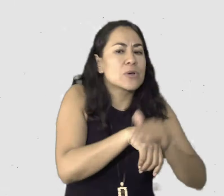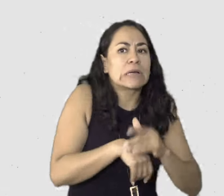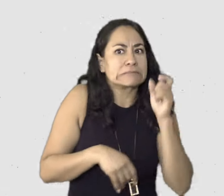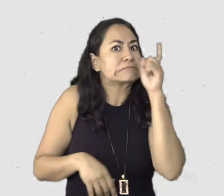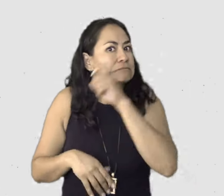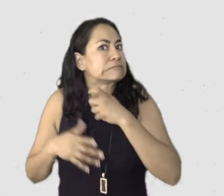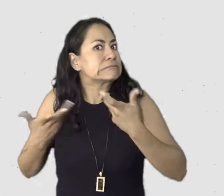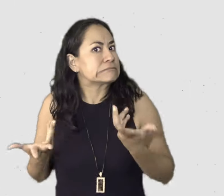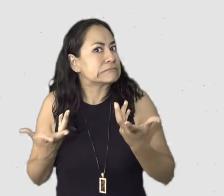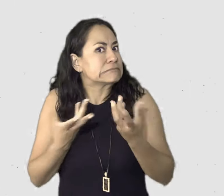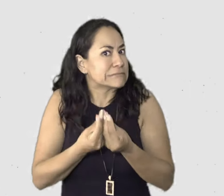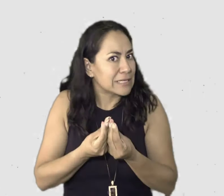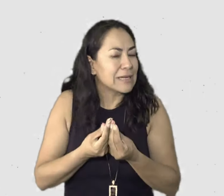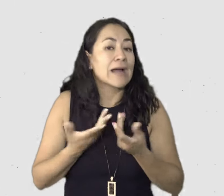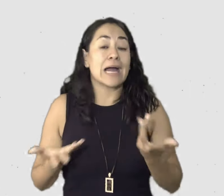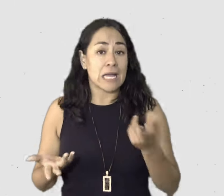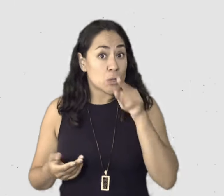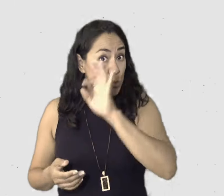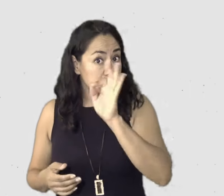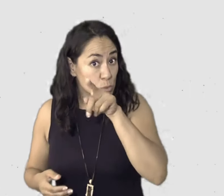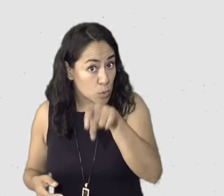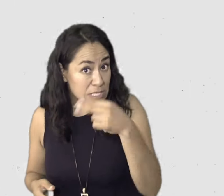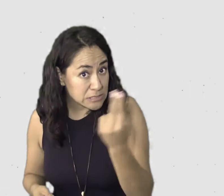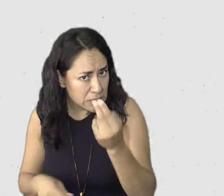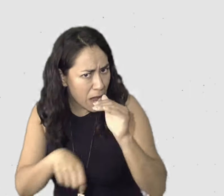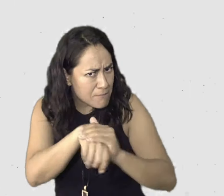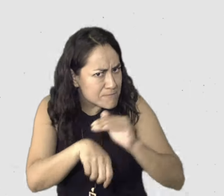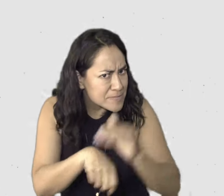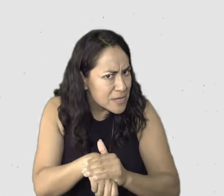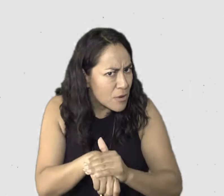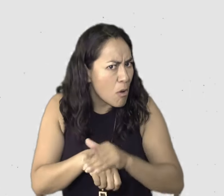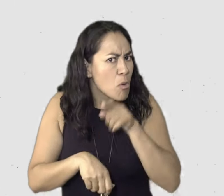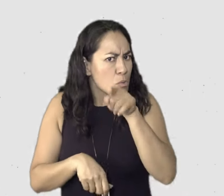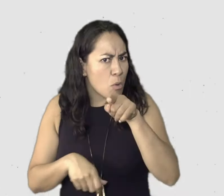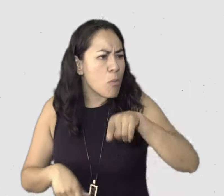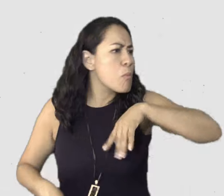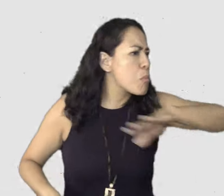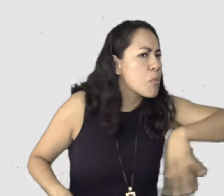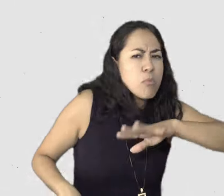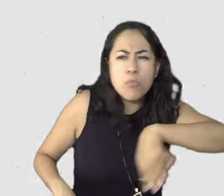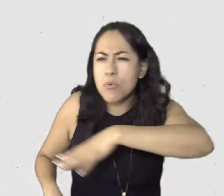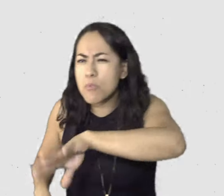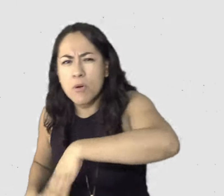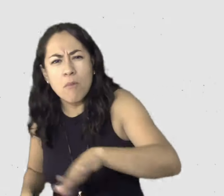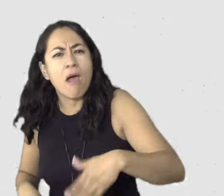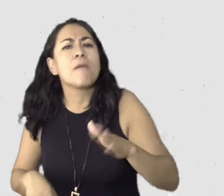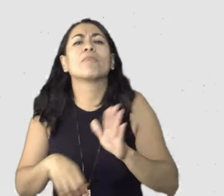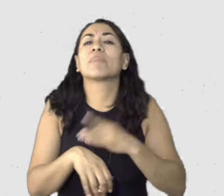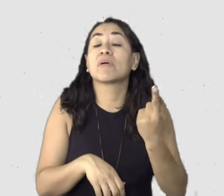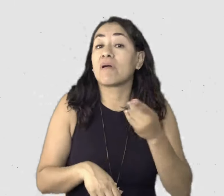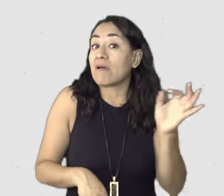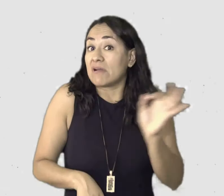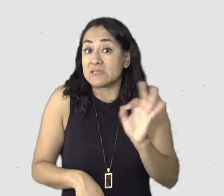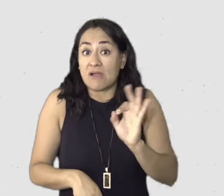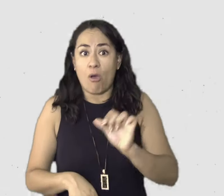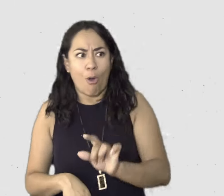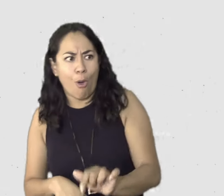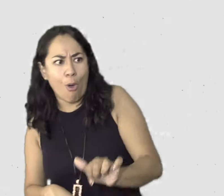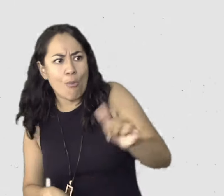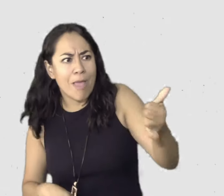si tú sientes que lo necesites, busques los espacios y te atrevas a levantar la mano. Va a haber la que diga, oye, yo también. Y, y va